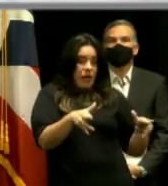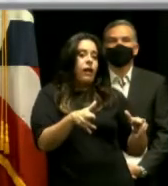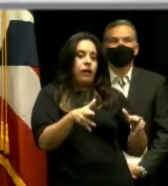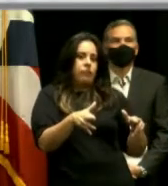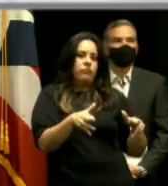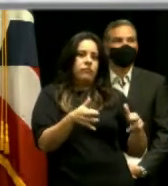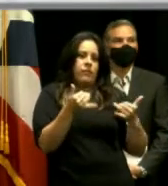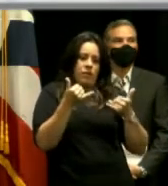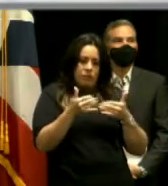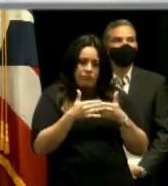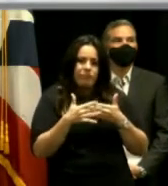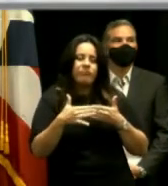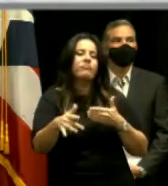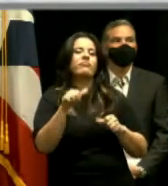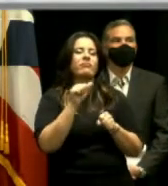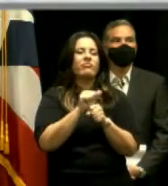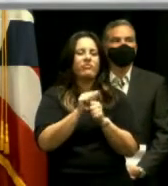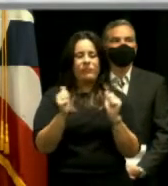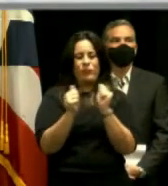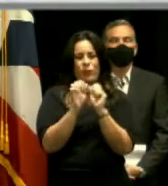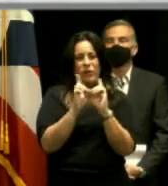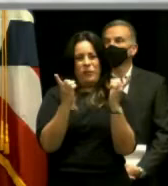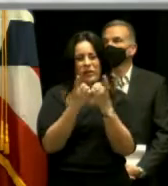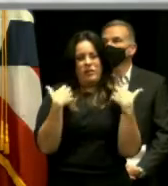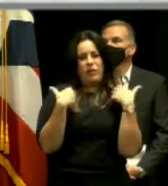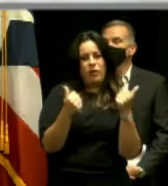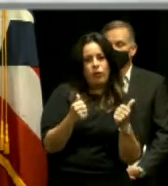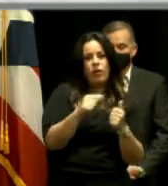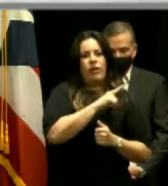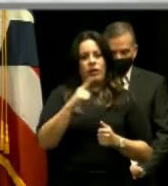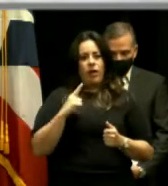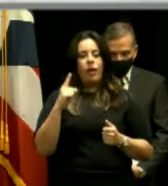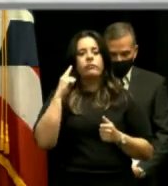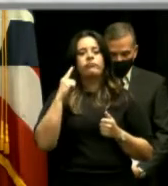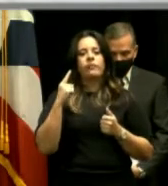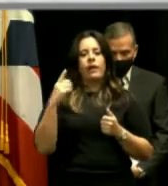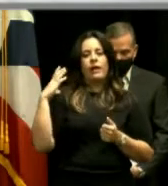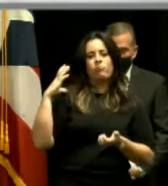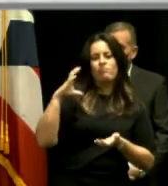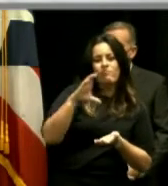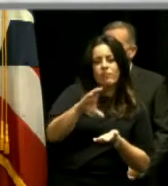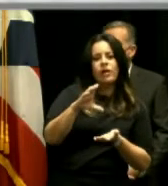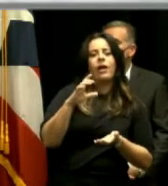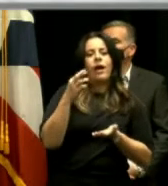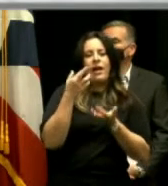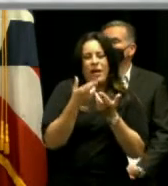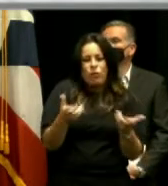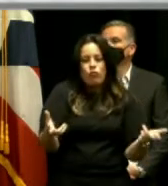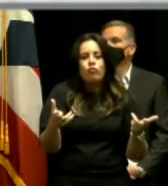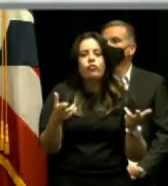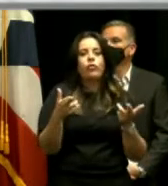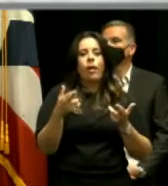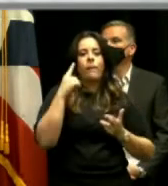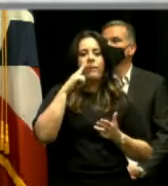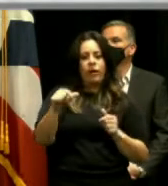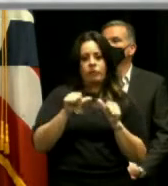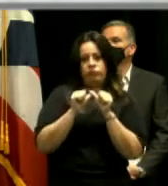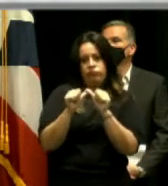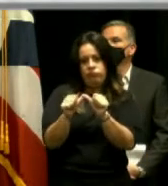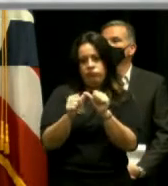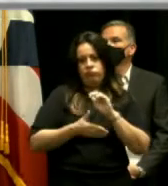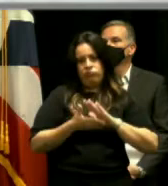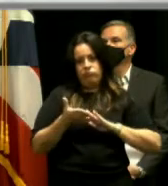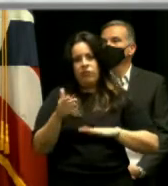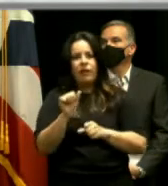tendrá que trabajar junto al Departamento de Salud y a la Asamblea Legislativa en la asignación de los recursos para el sostenimiento de